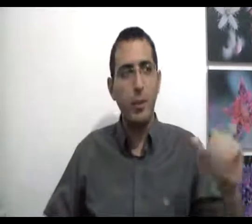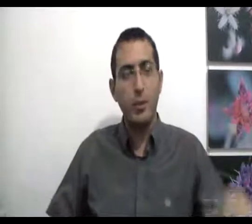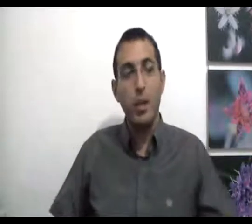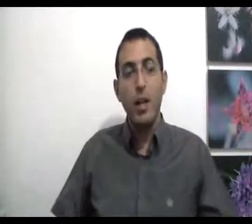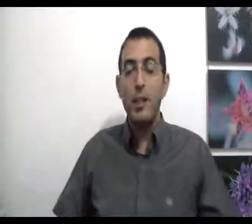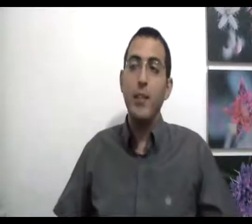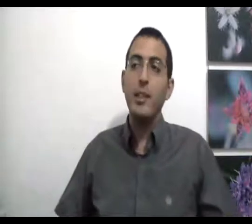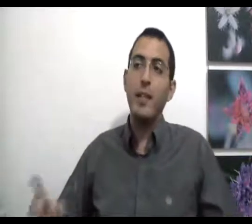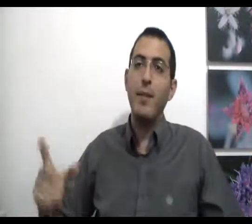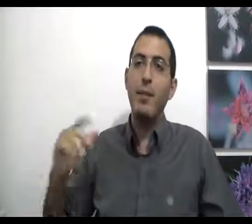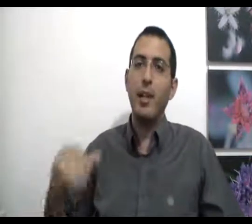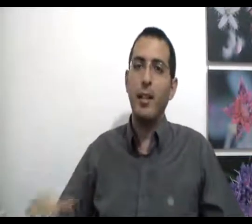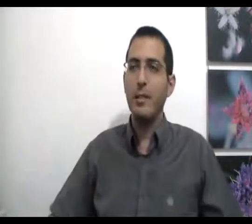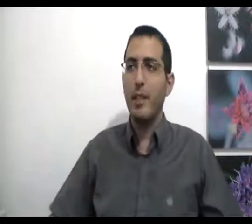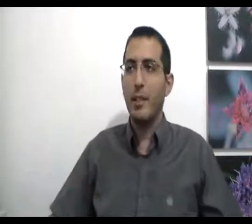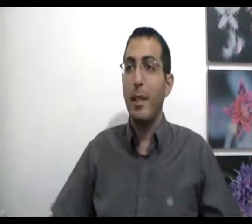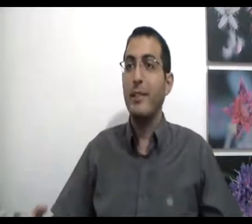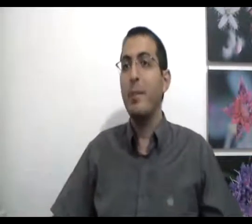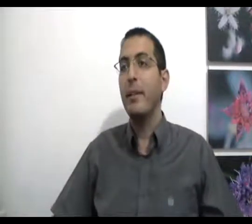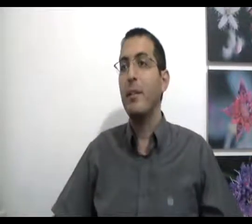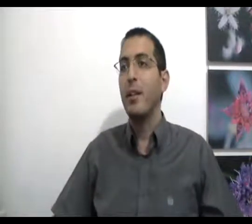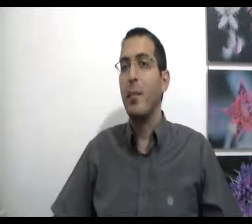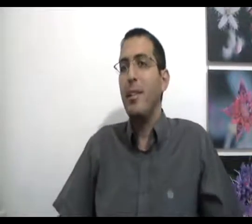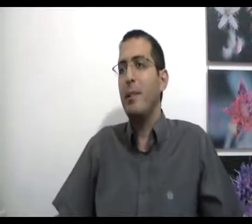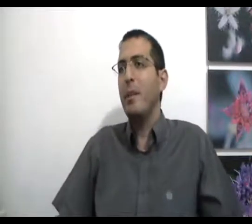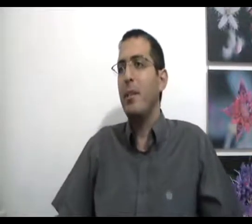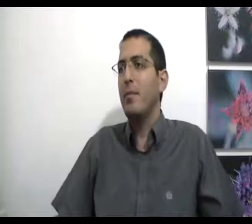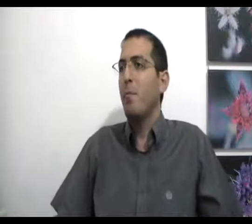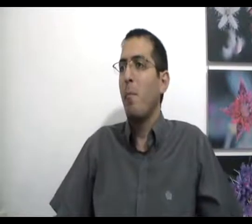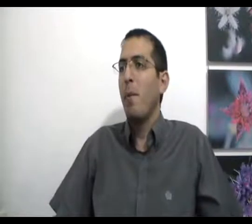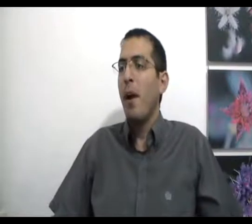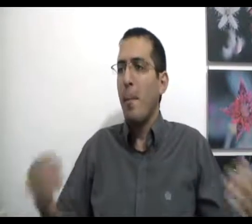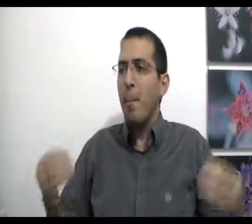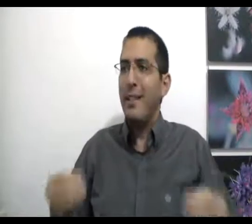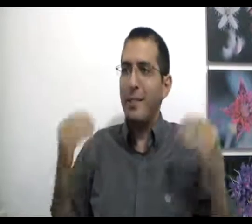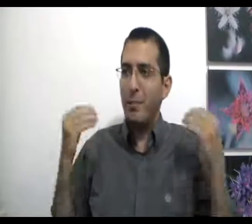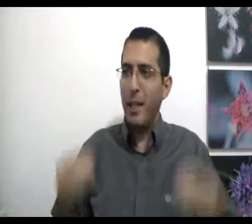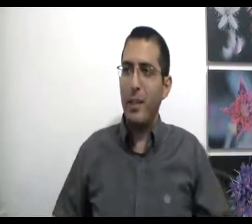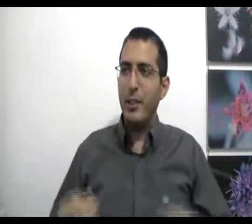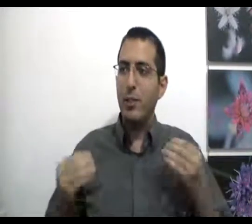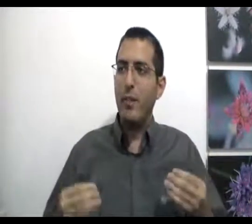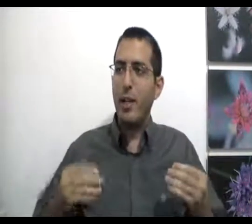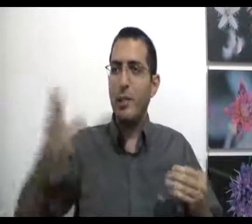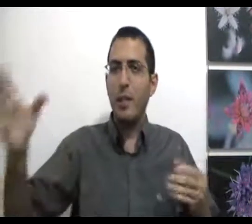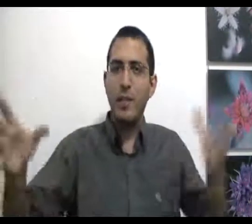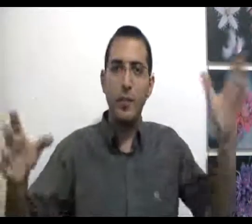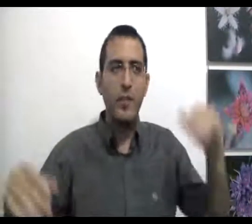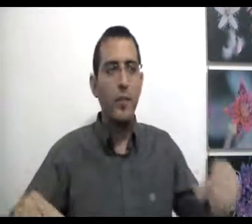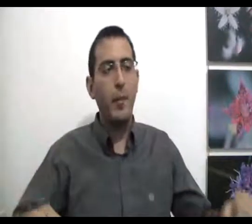מאוד. עכשיו אני אשאל, ולמה את אוהב רק את עצמך? מה הסיבה? מה הסיבה? מה הסיבה שאת אוהב רק את עצמך ולא אוהב דברים